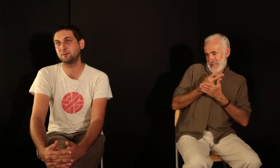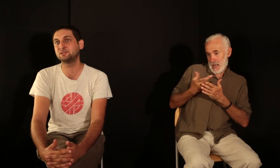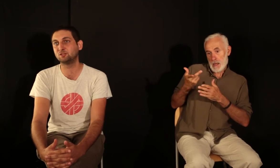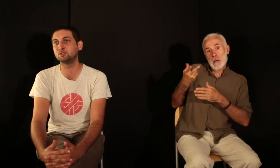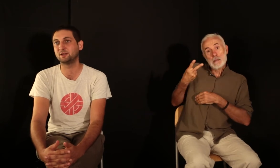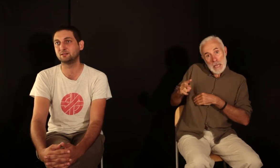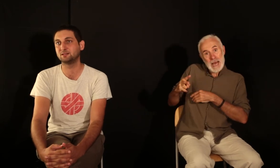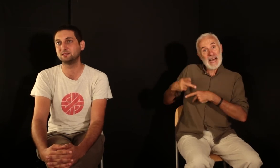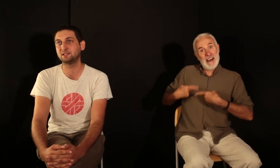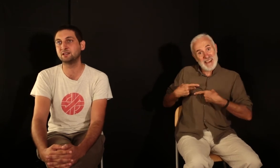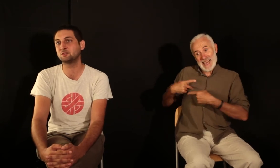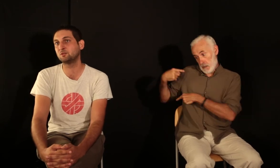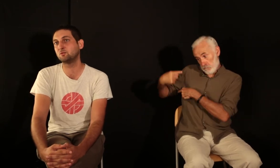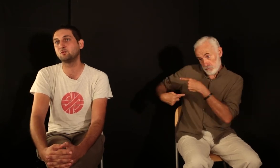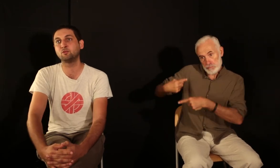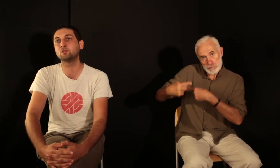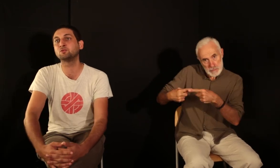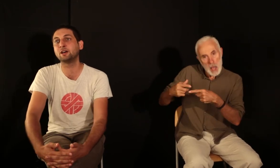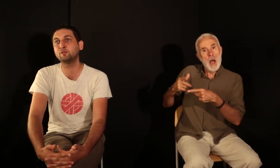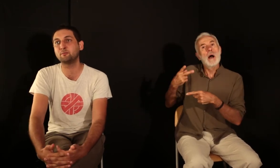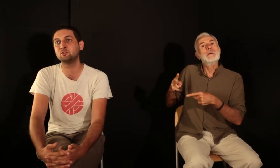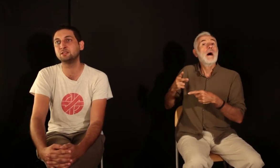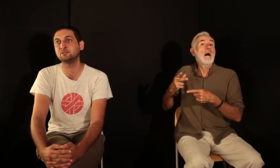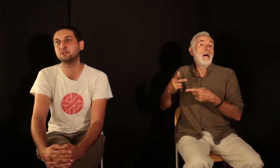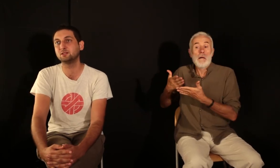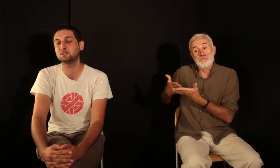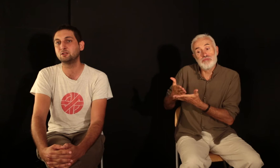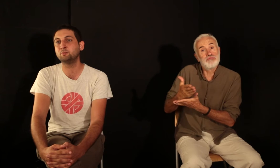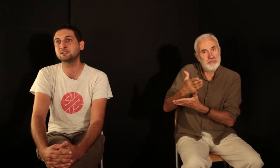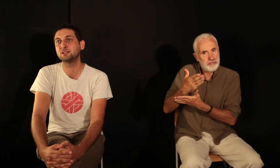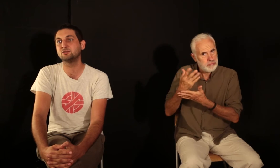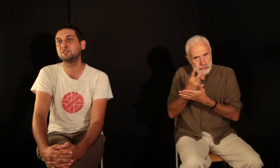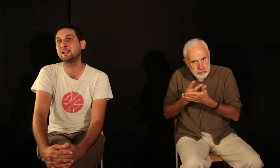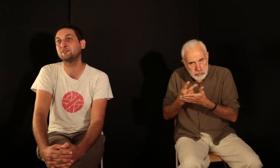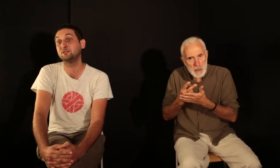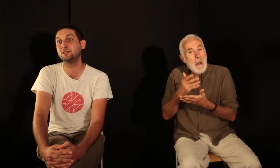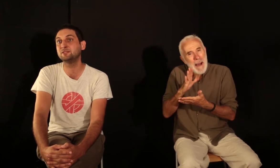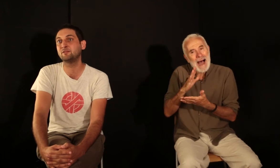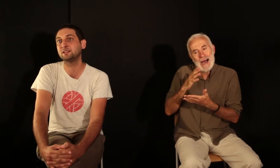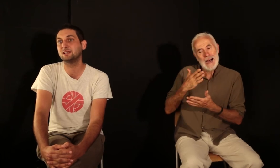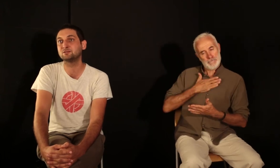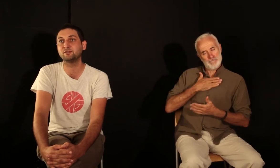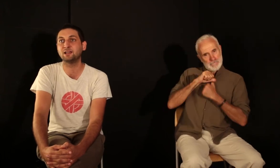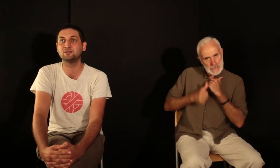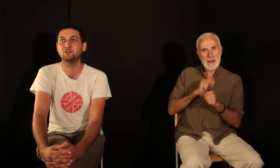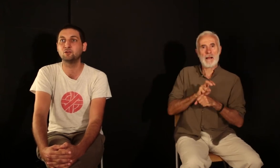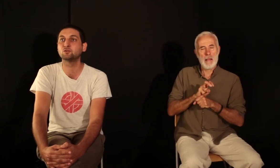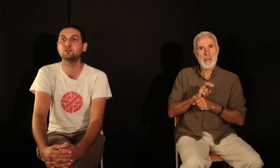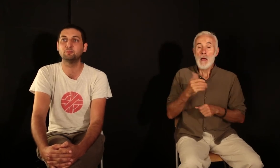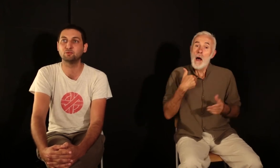même du Seth Bachman ». C'est-à-dire que quand on a refermé le livre, le personnage de Leonard Weinglass, au final, on le connaît peu.